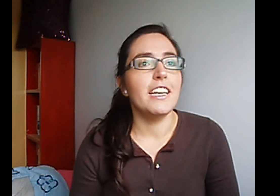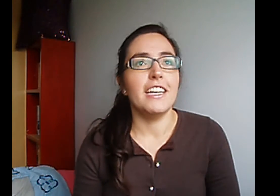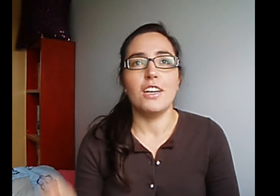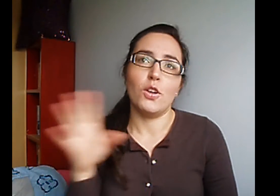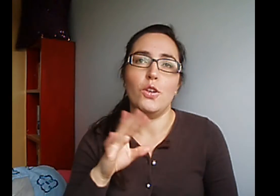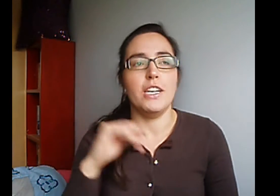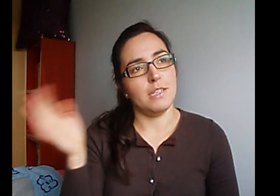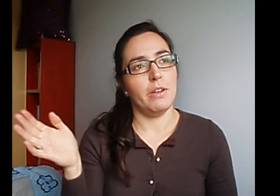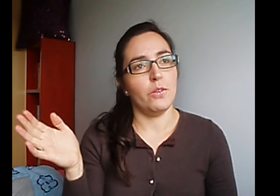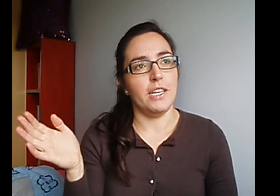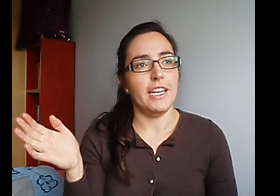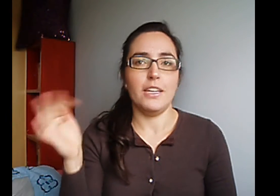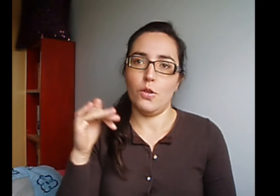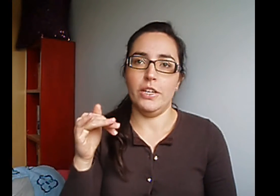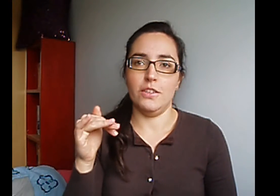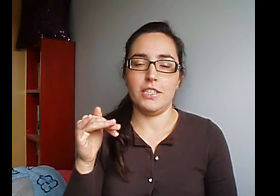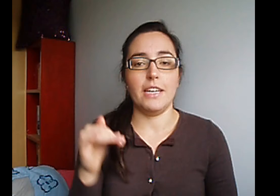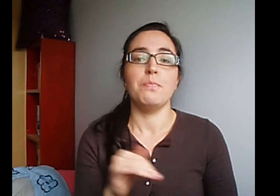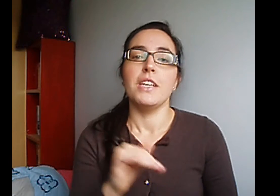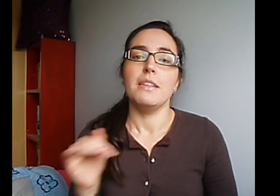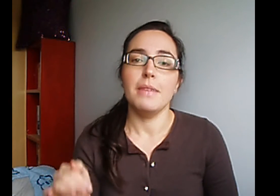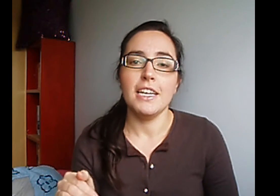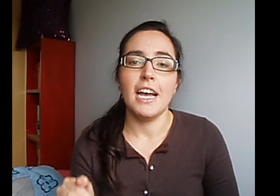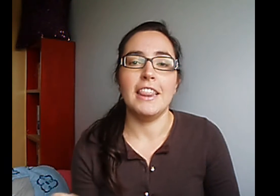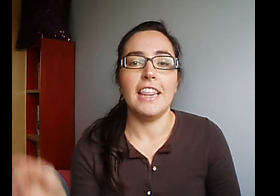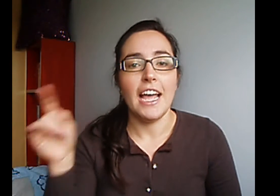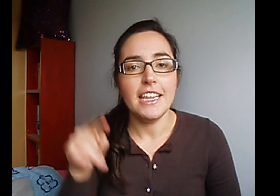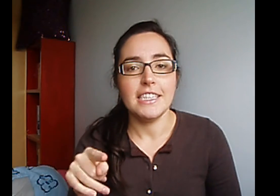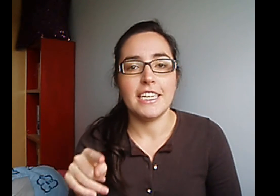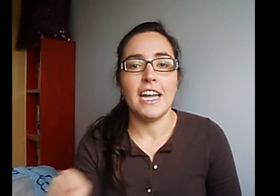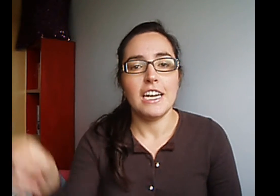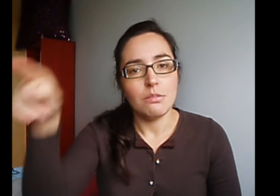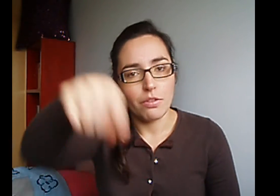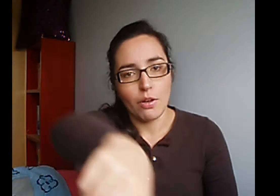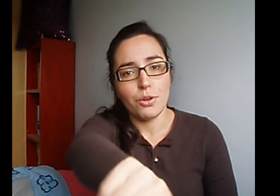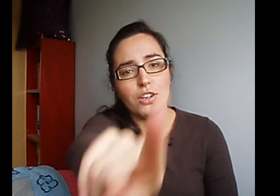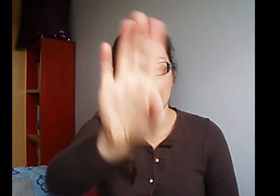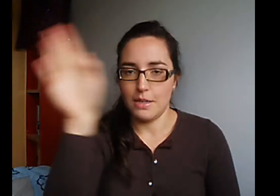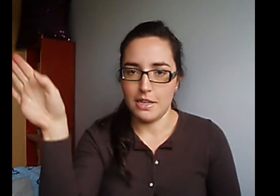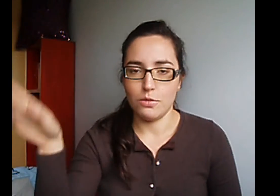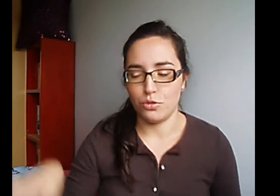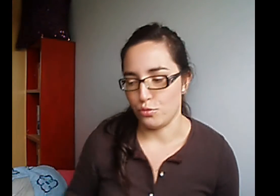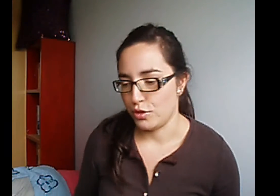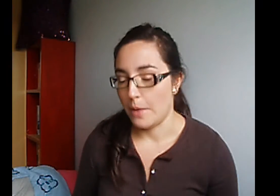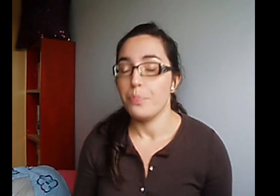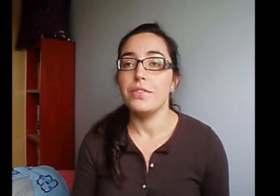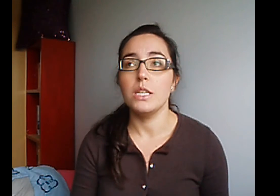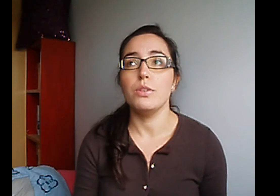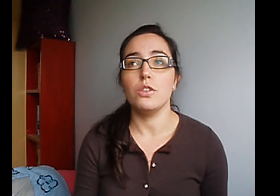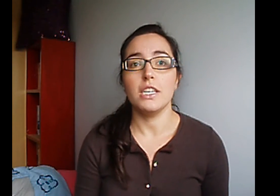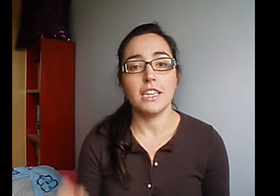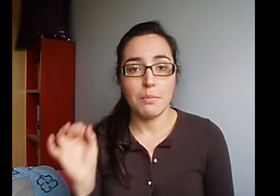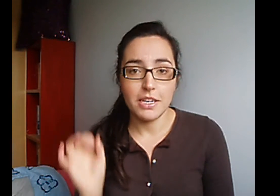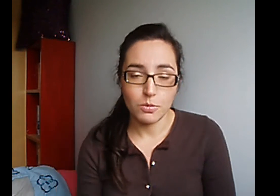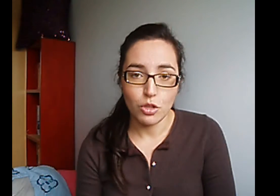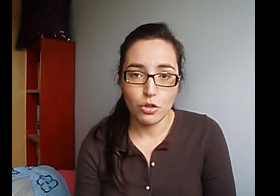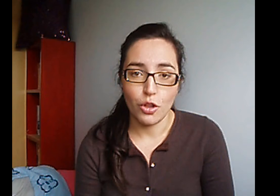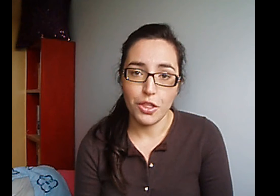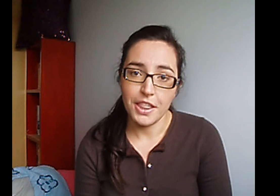Con colores y en blanco y negro y no sé qué Me encanta Y de chequearlo, por favor, y a verás como os gusta Después otra que también es muy conocida